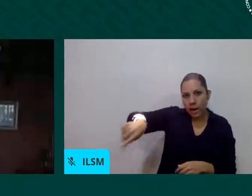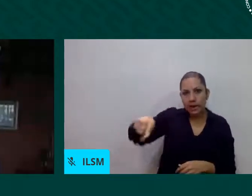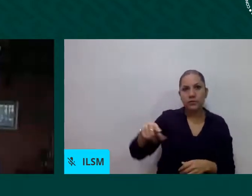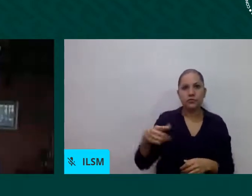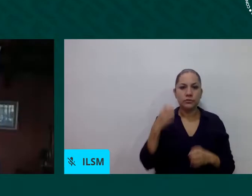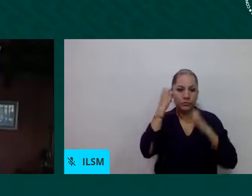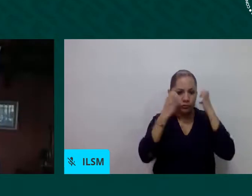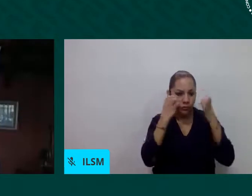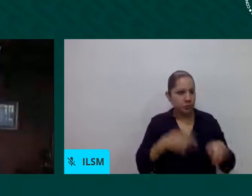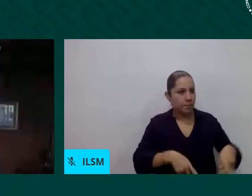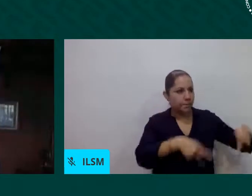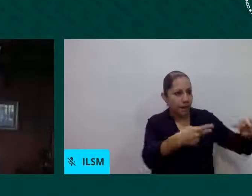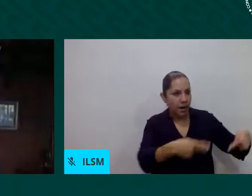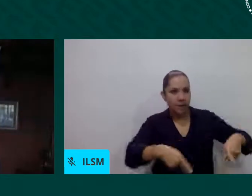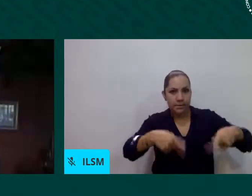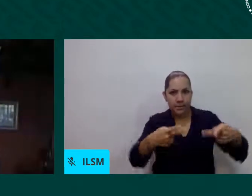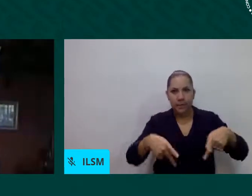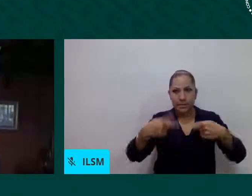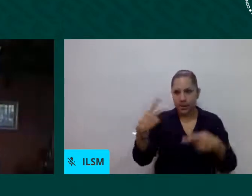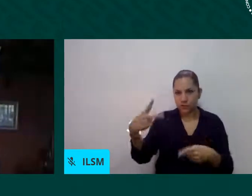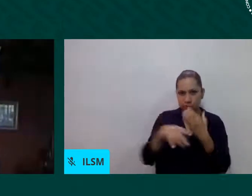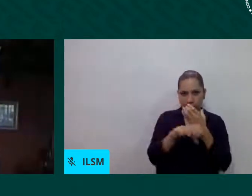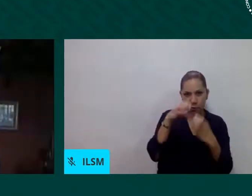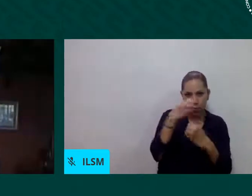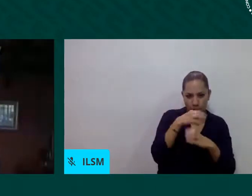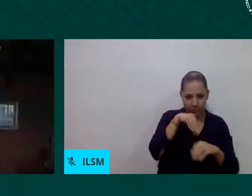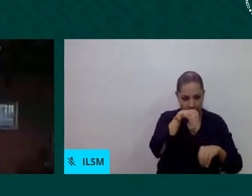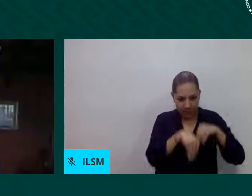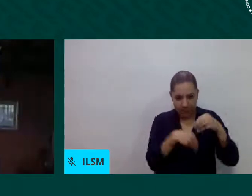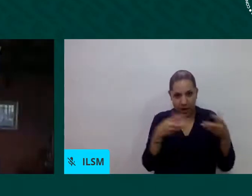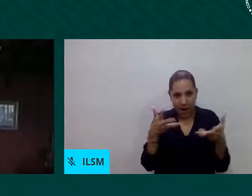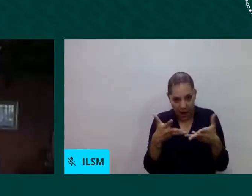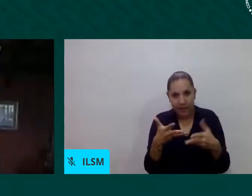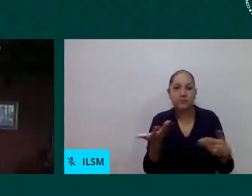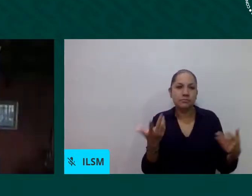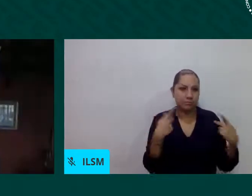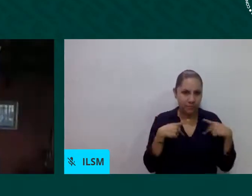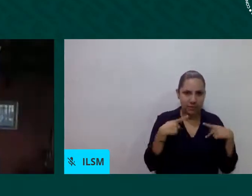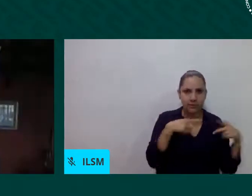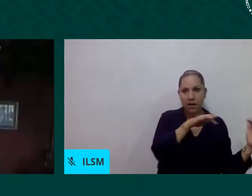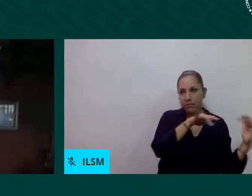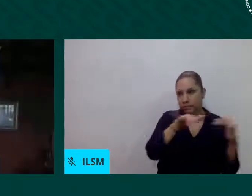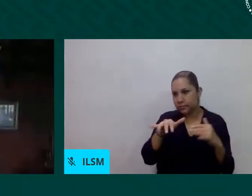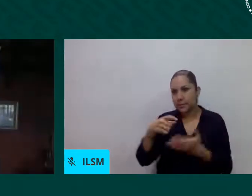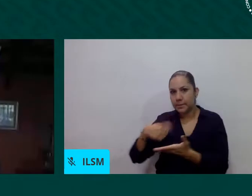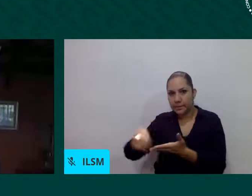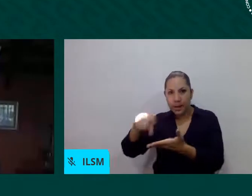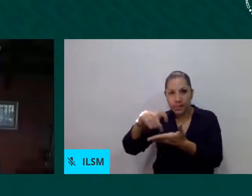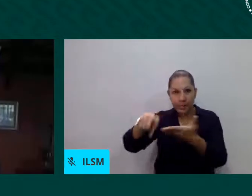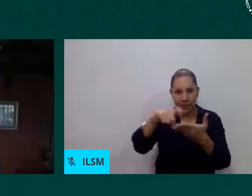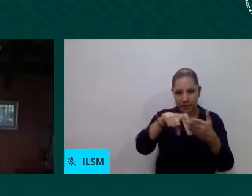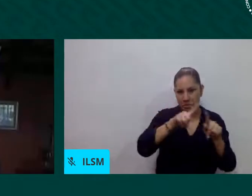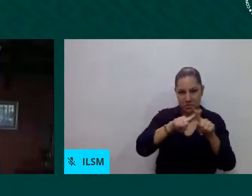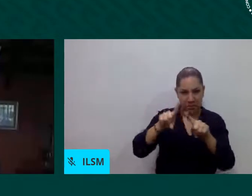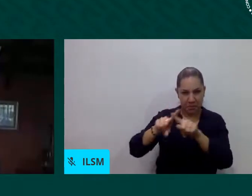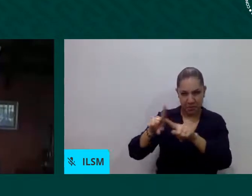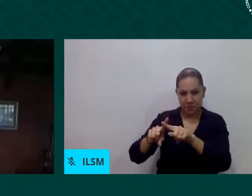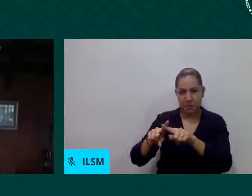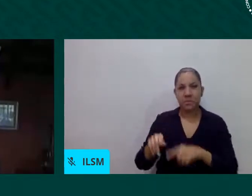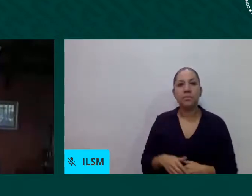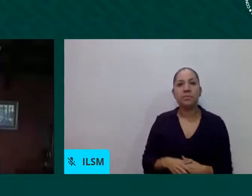esto y muchas otras cosas más como la elaboración de un mapa interactivo socio